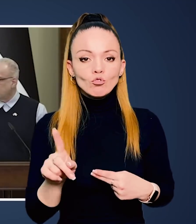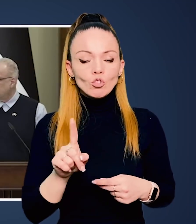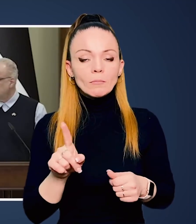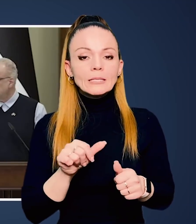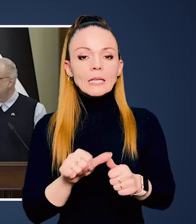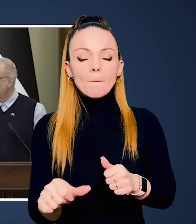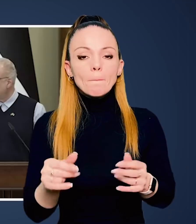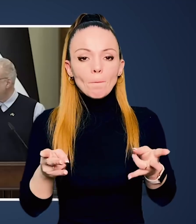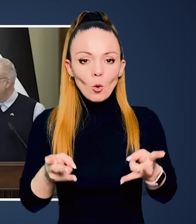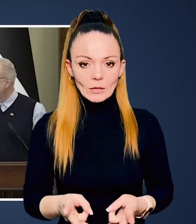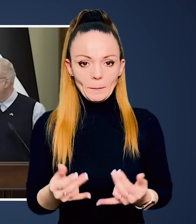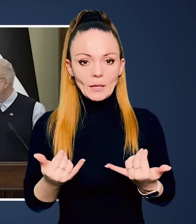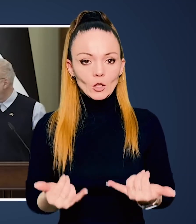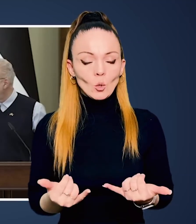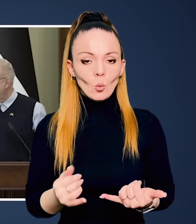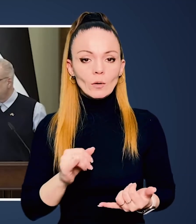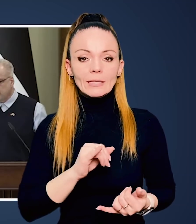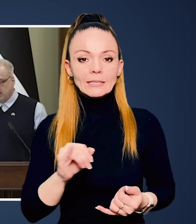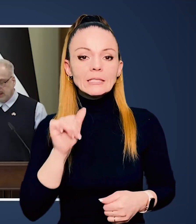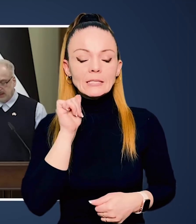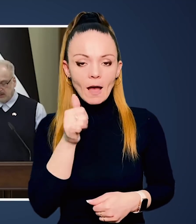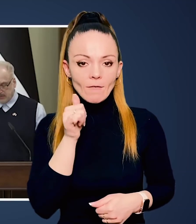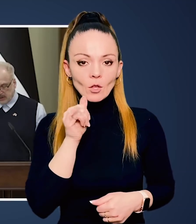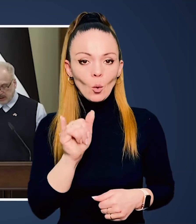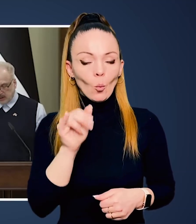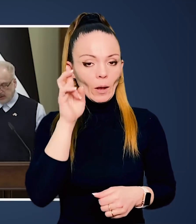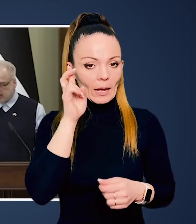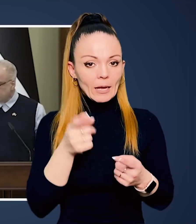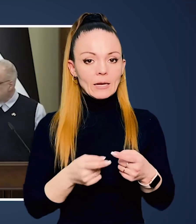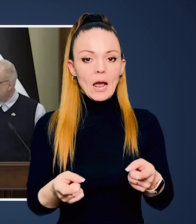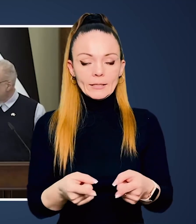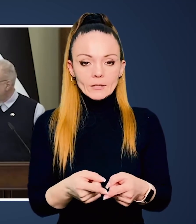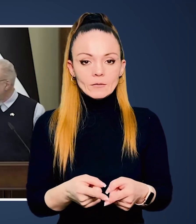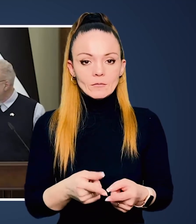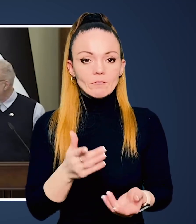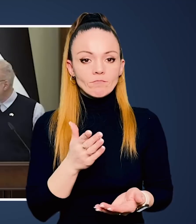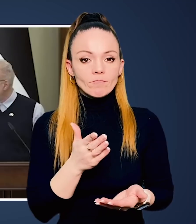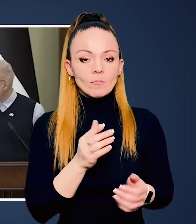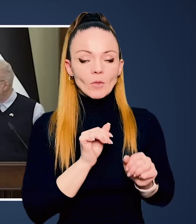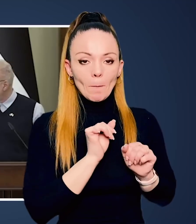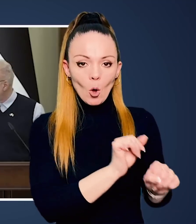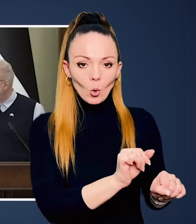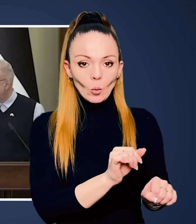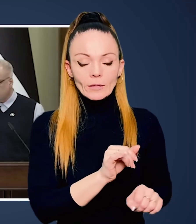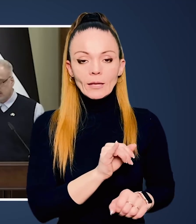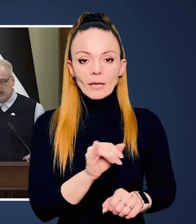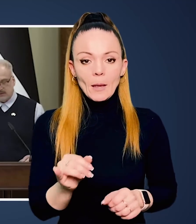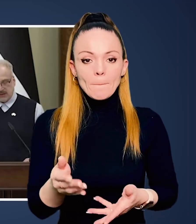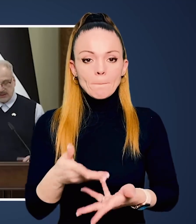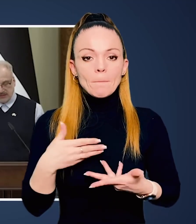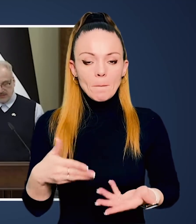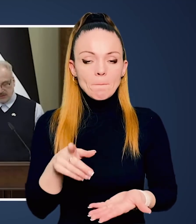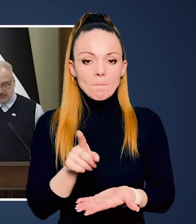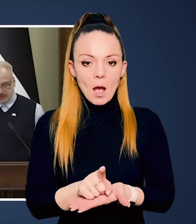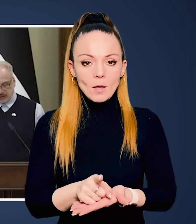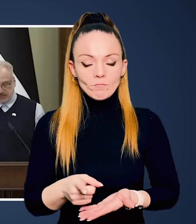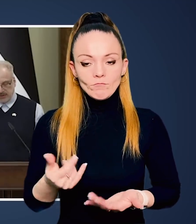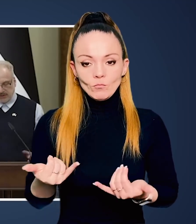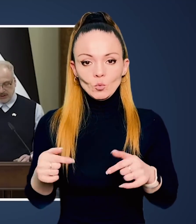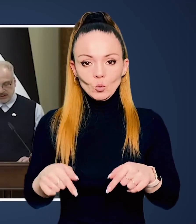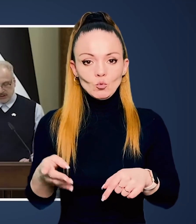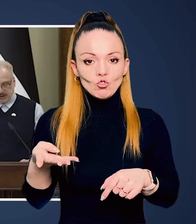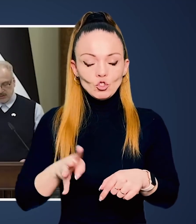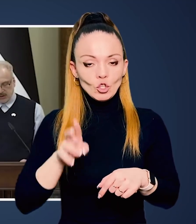Такою зброєю, що саме потрібно сьогодні і завтра в Україні є обороня. Ми тут